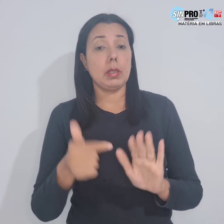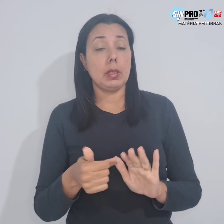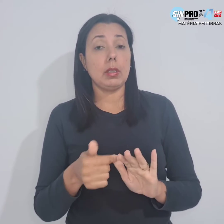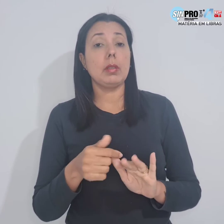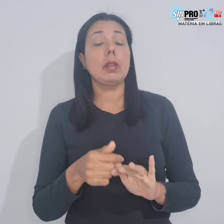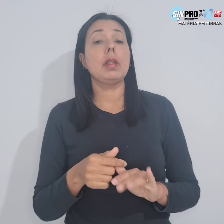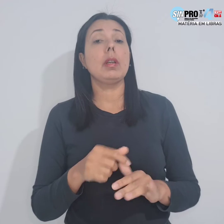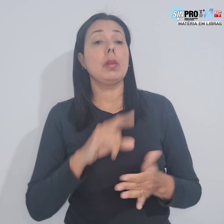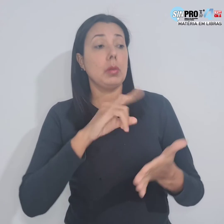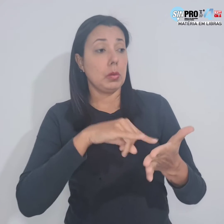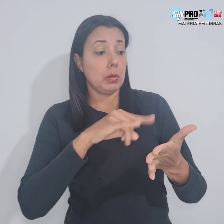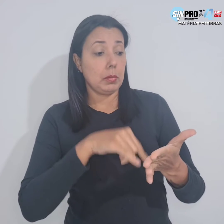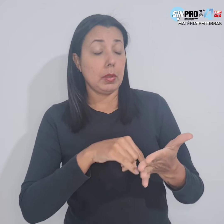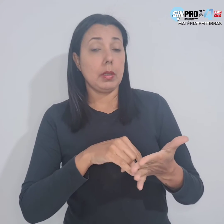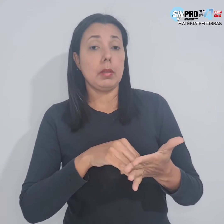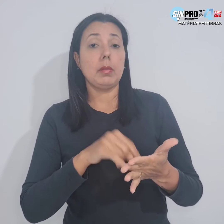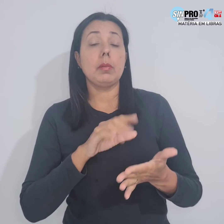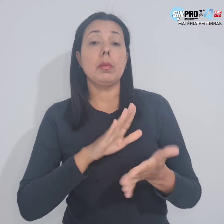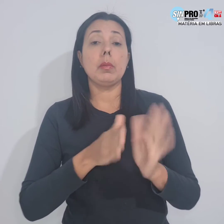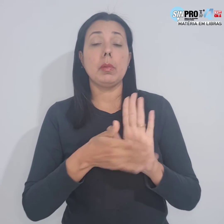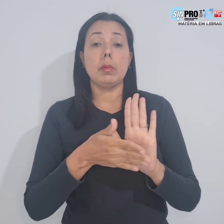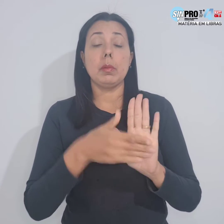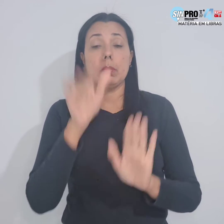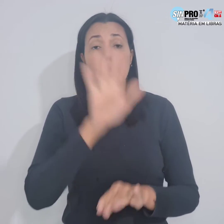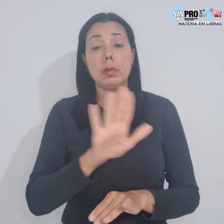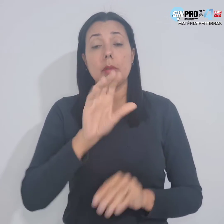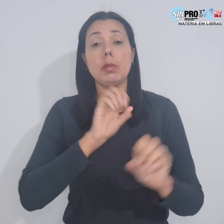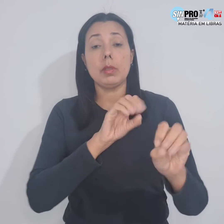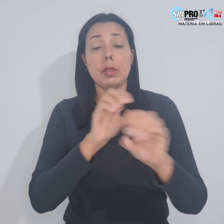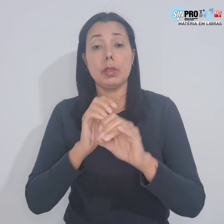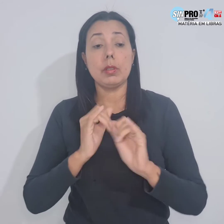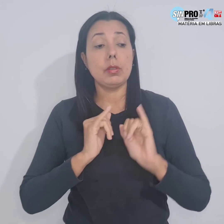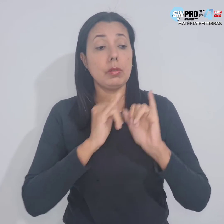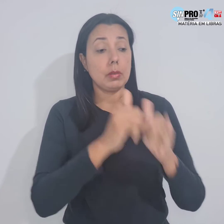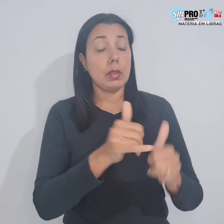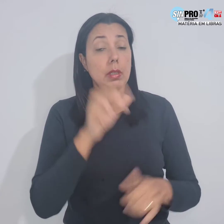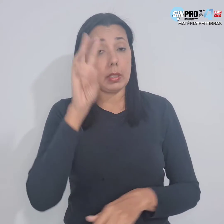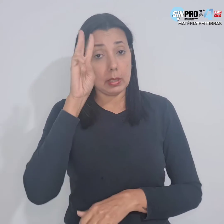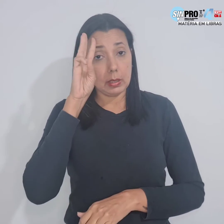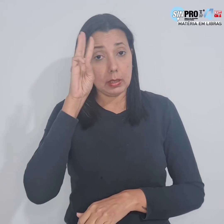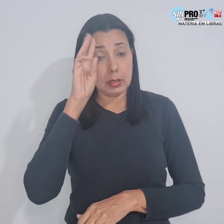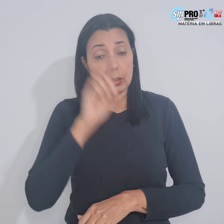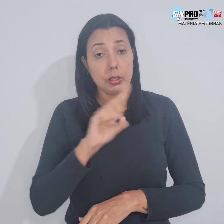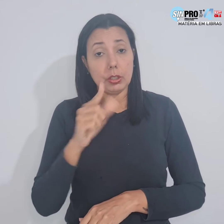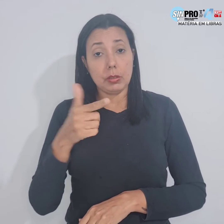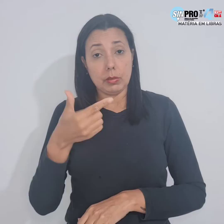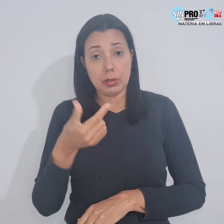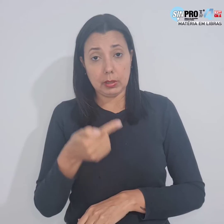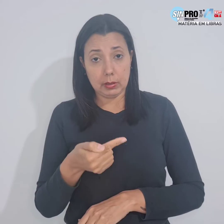nota técnica da Campanha Nacional pelo Direito à Educação, divulgada nesta terça-feira, 27.